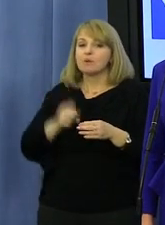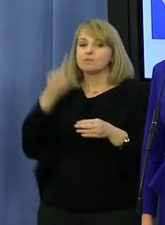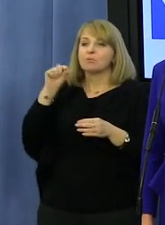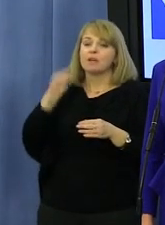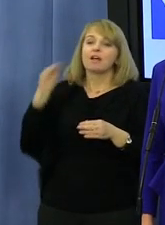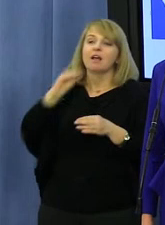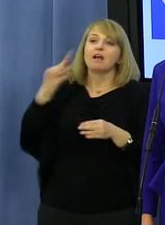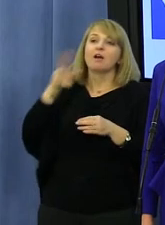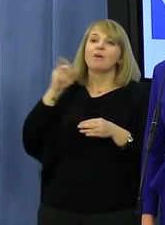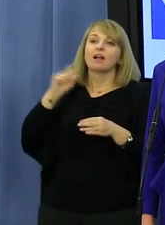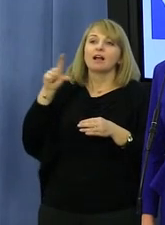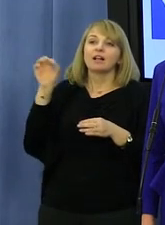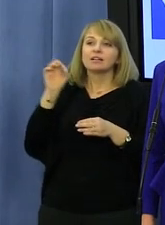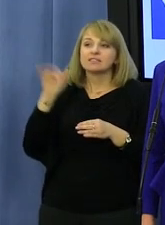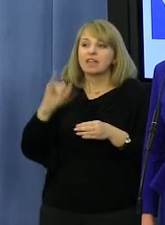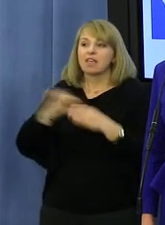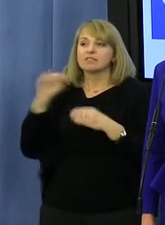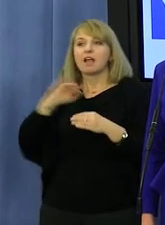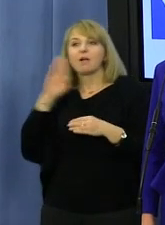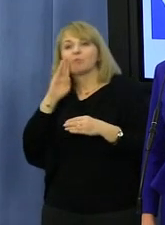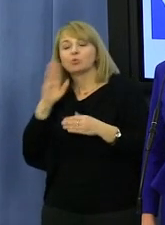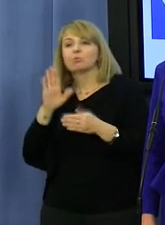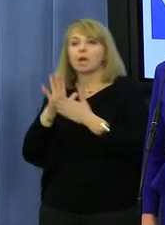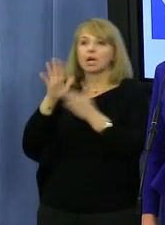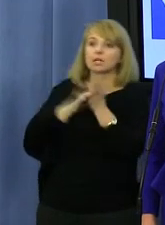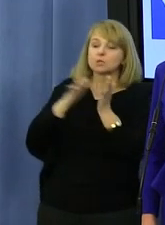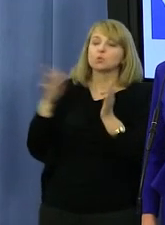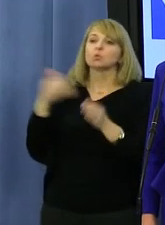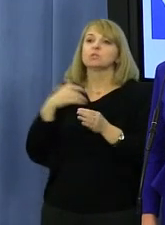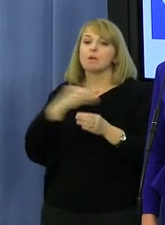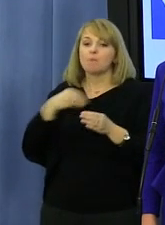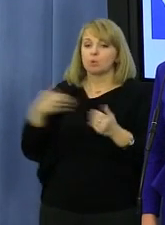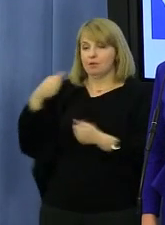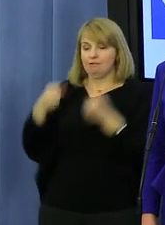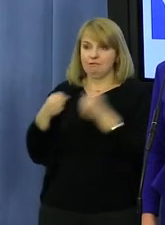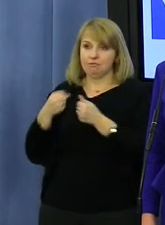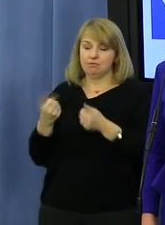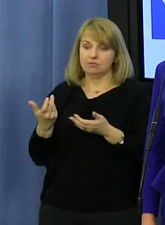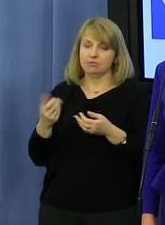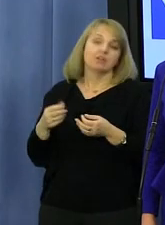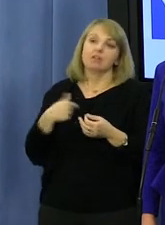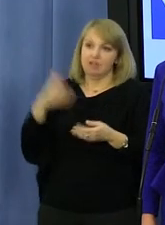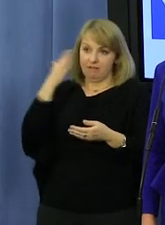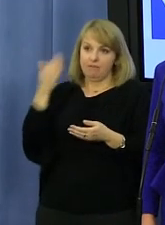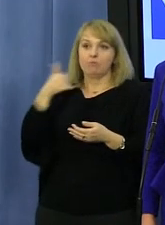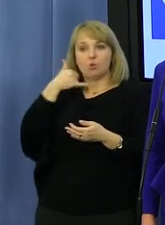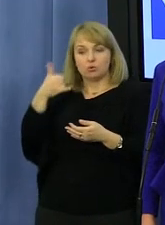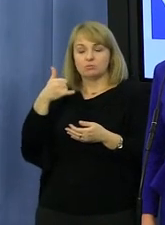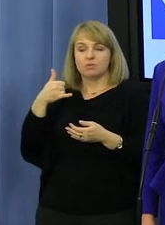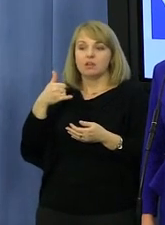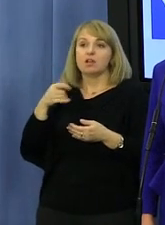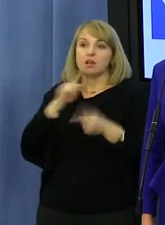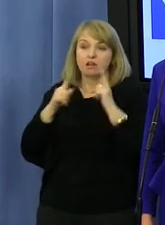ukrzyżowanego za wszystkie absurdy polskiego drogownictwa. Bo oczywiście rozmawianie przez telefon jest naganne. Ale jak pan